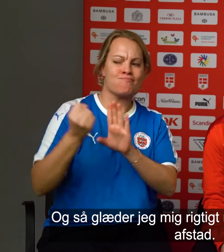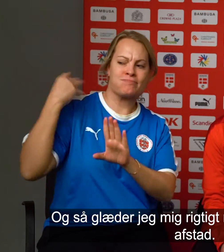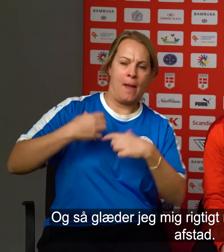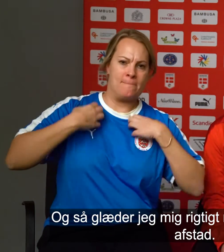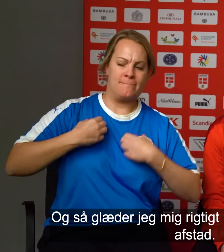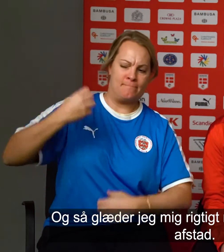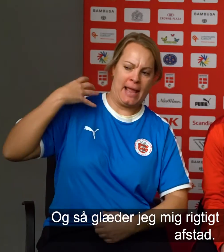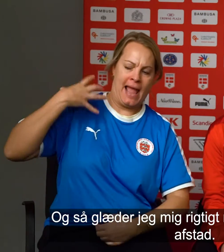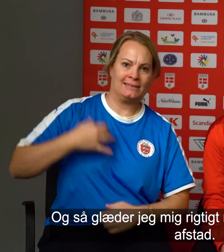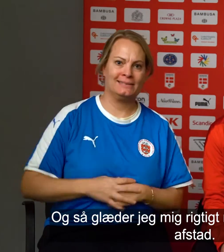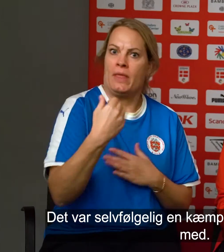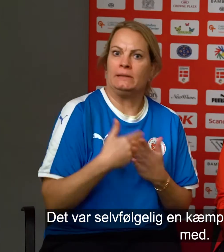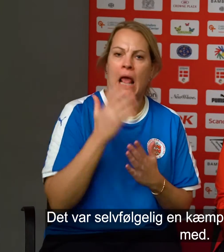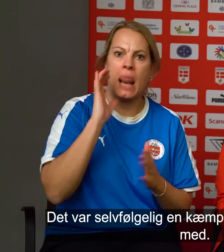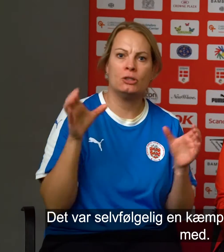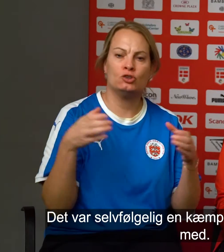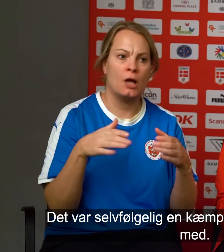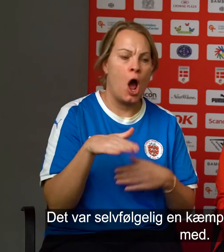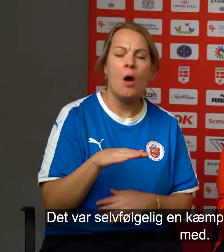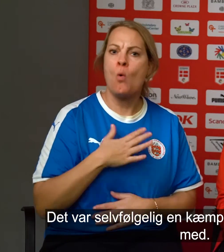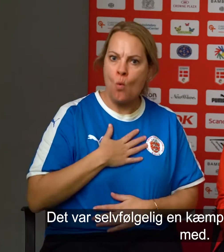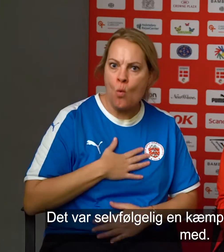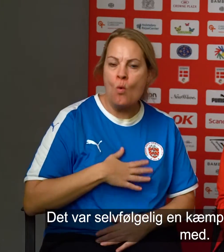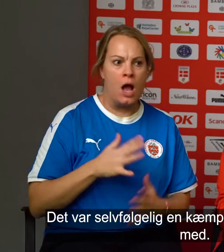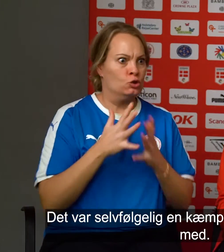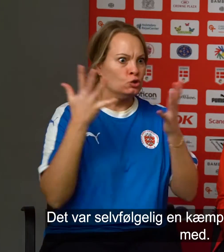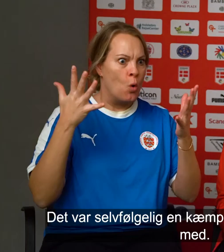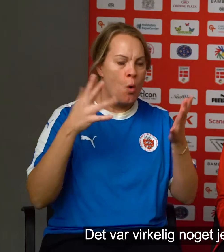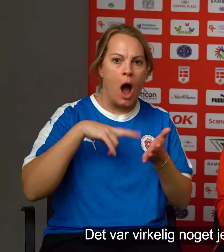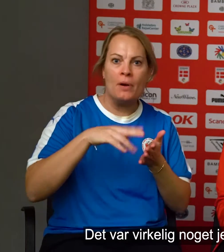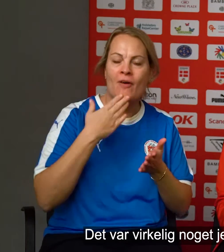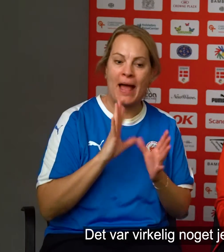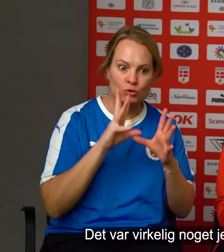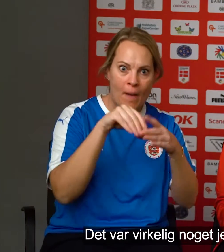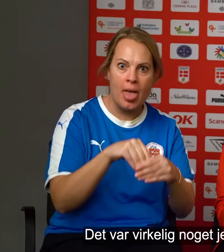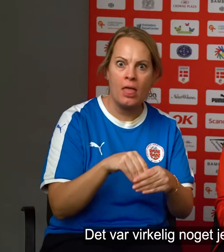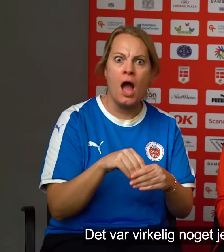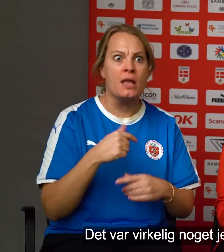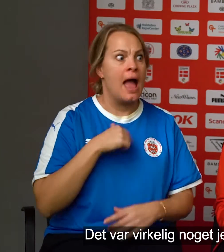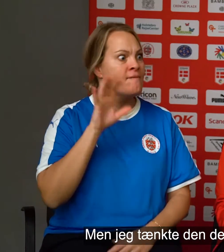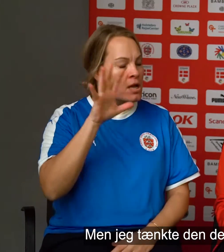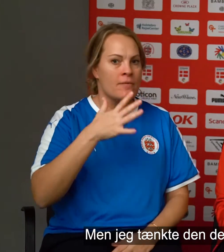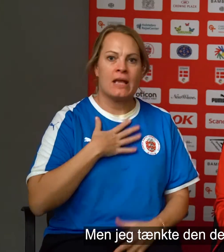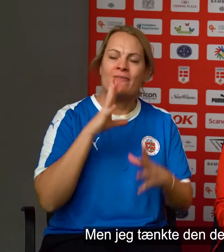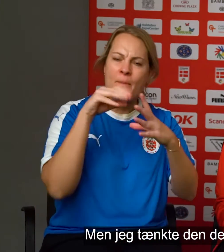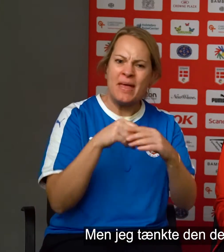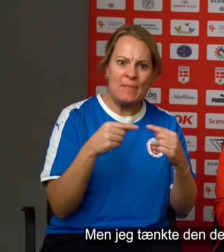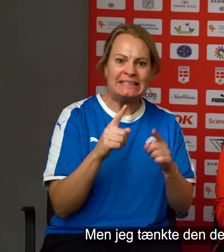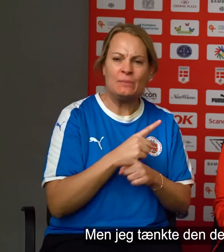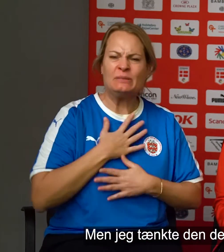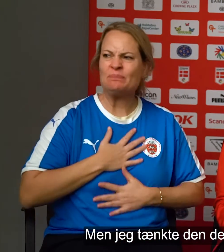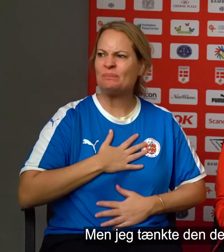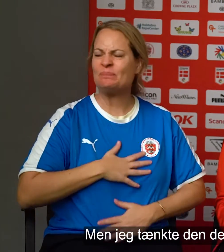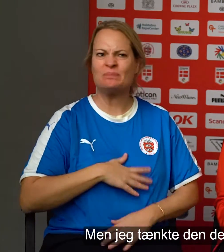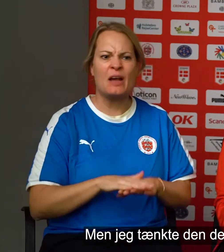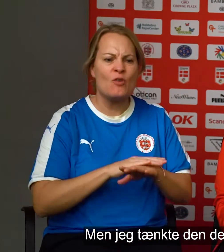Og så glæder jeg mig rigtig meget til at komme af sted. Det var selvfølgelig en kæmpe oplevelse at være med. Og det var virkelig noget, jeg gerne ville. Men jeg tænkte ligesom